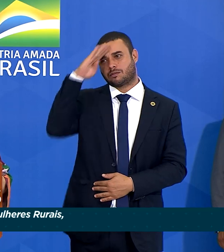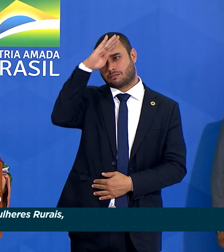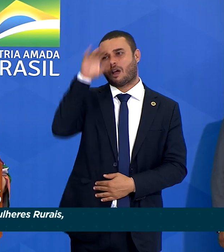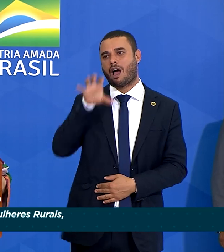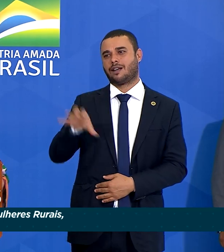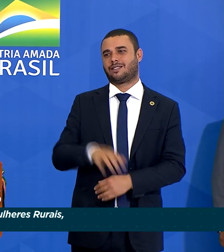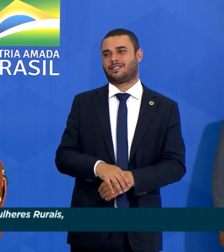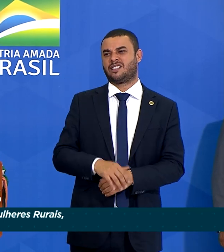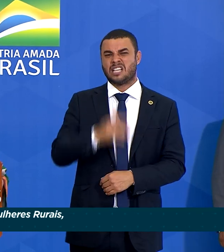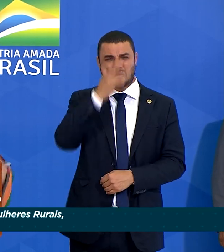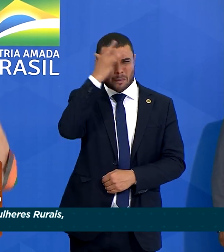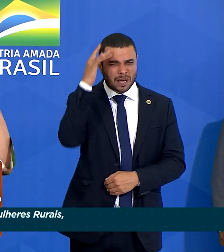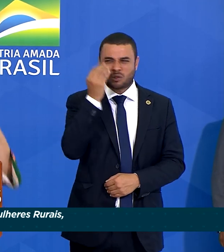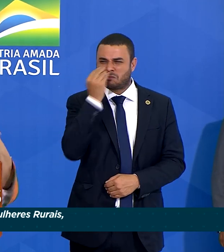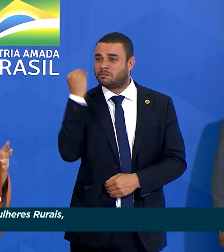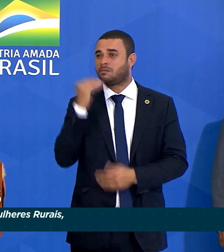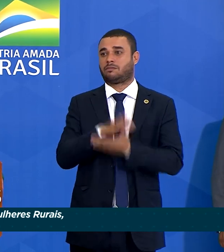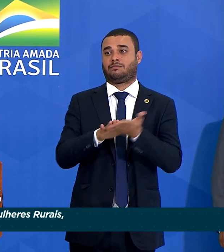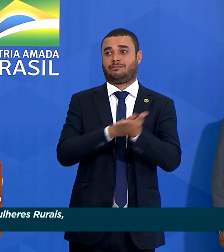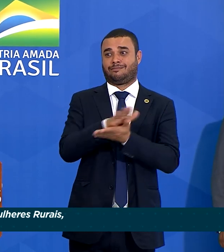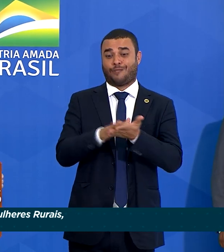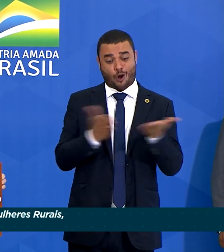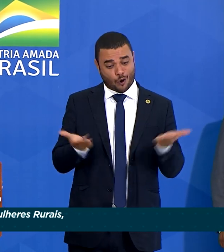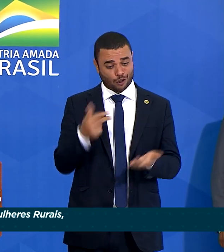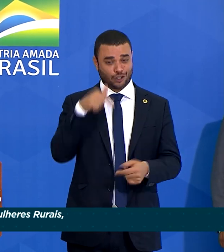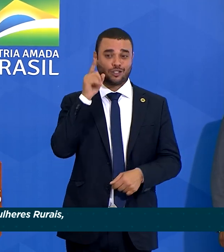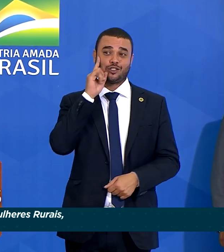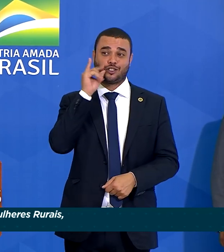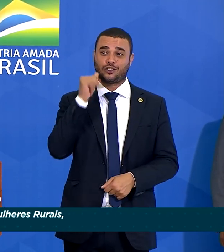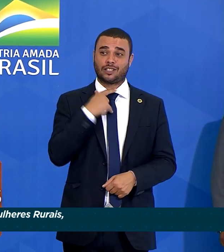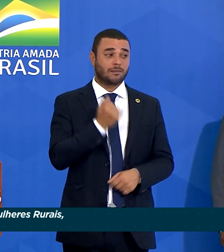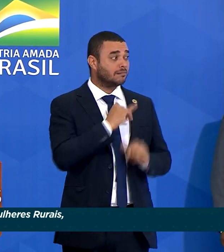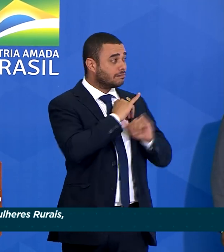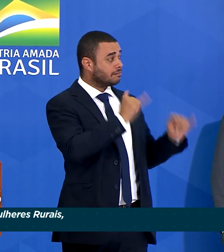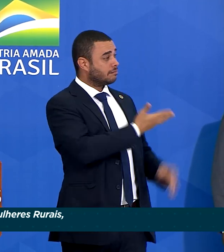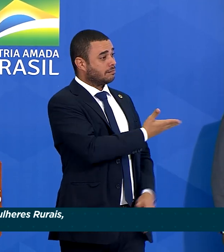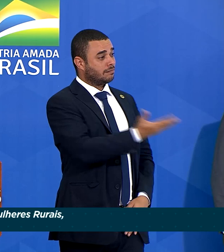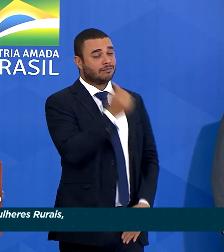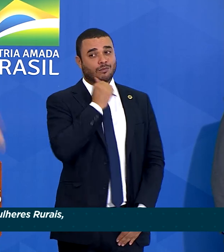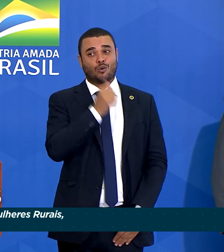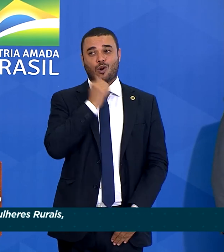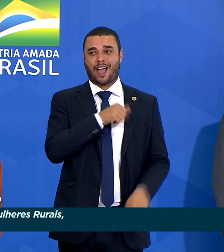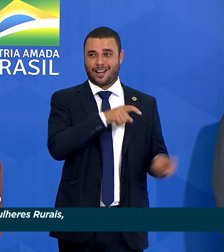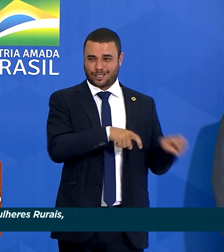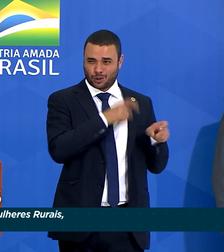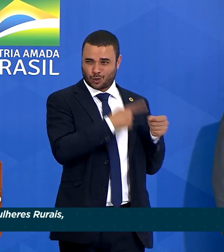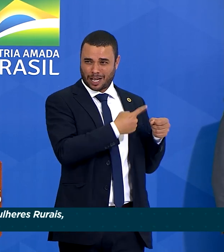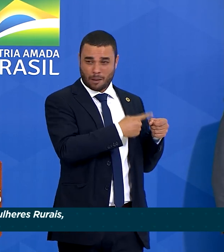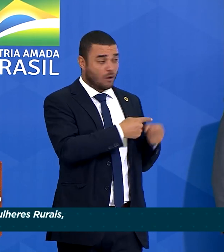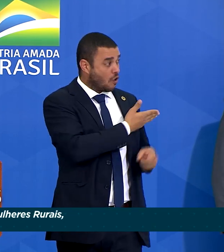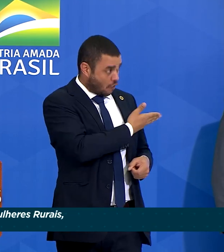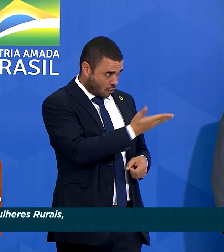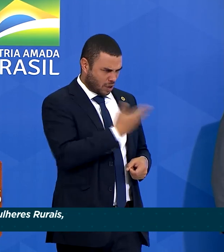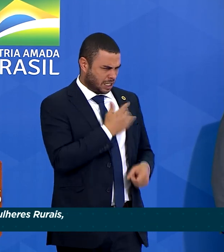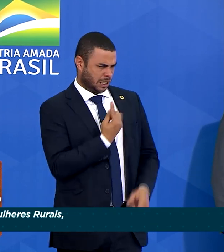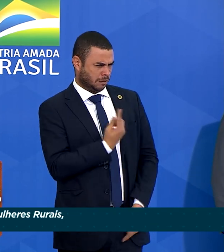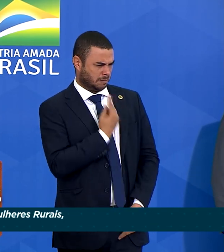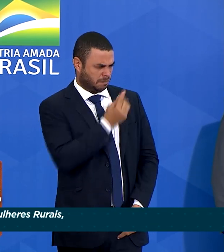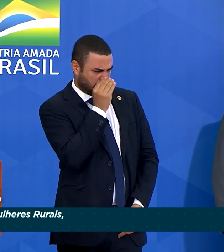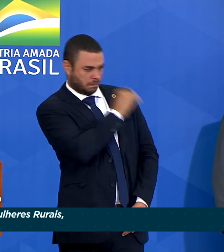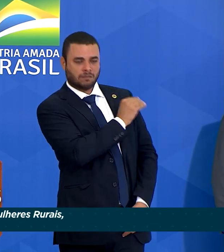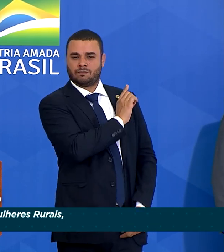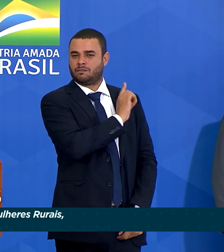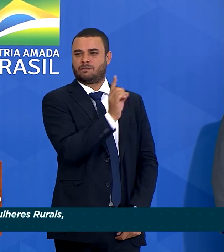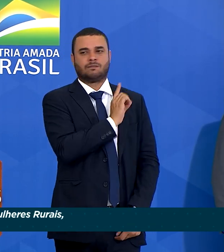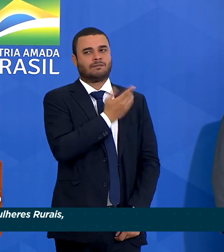ninguém ficaria para trás. E hoje chegou o dia da gente dizer para vocês, mulheres do campo, Vocês não vão ficar para